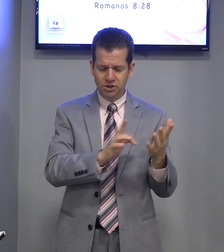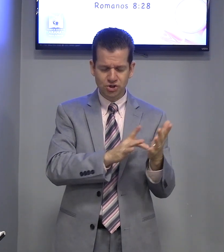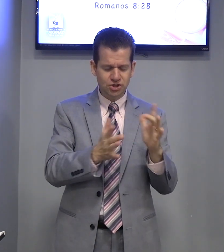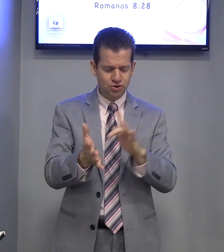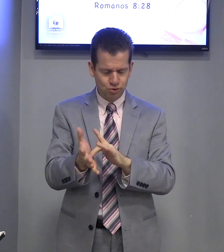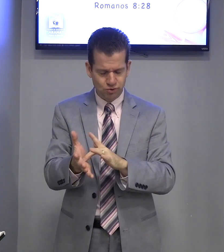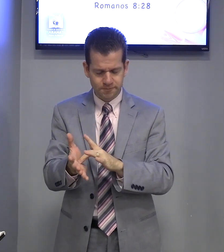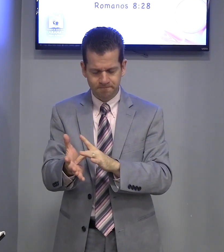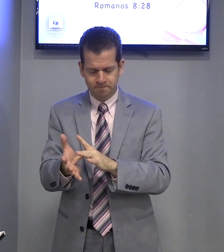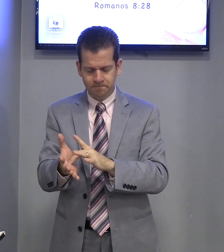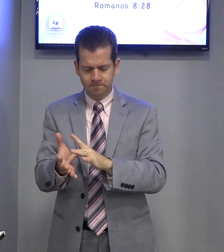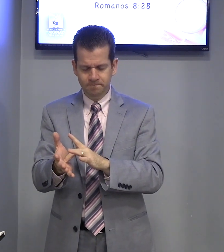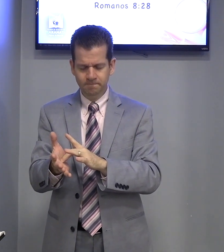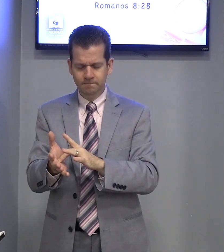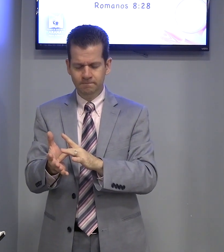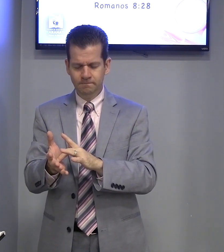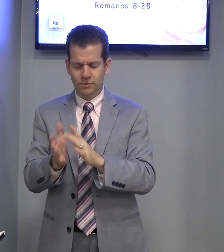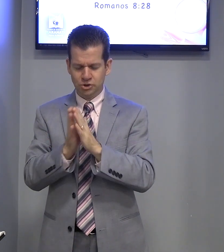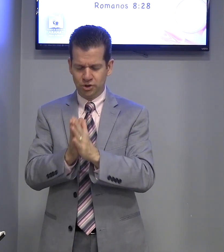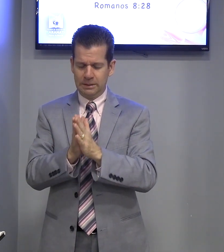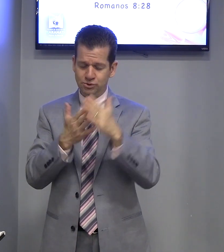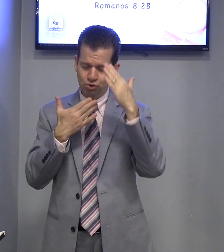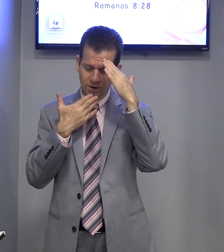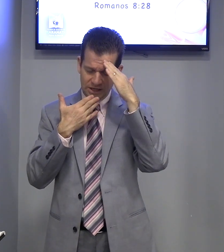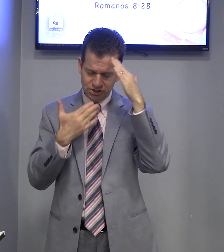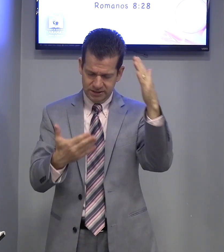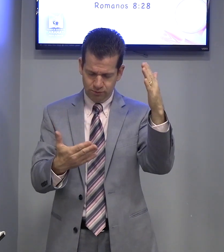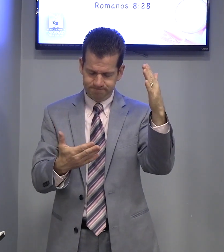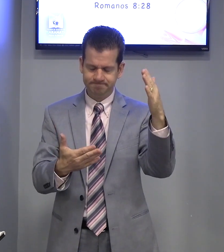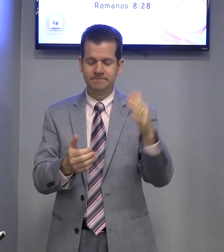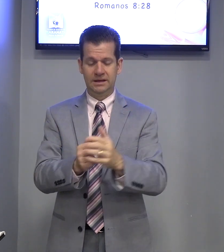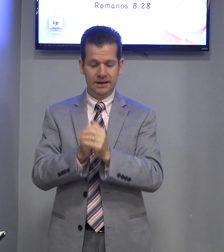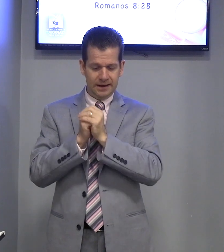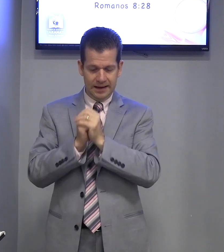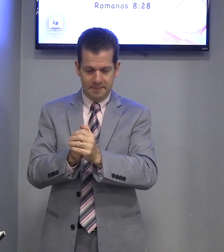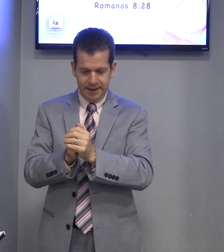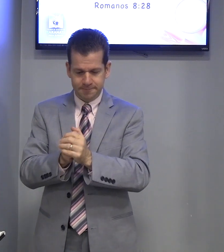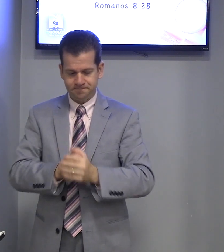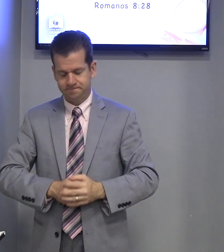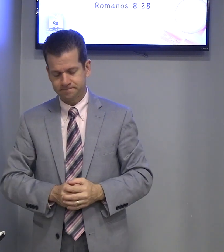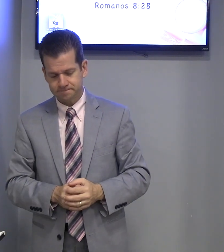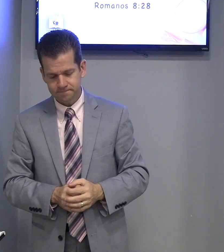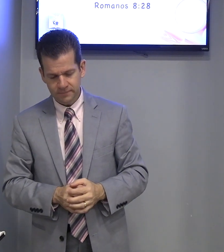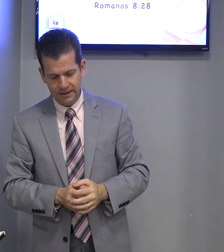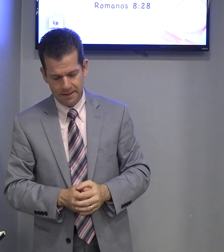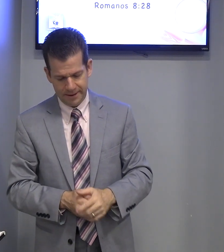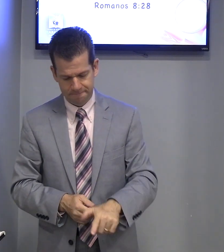de Jesus. Amém. Nós oramos com gratidão. Amém. Amém. Amém.